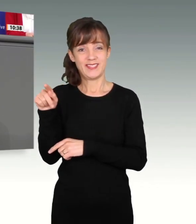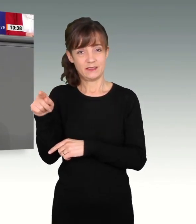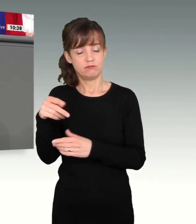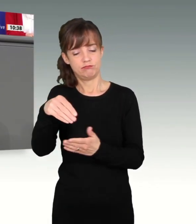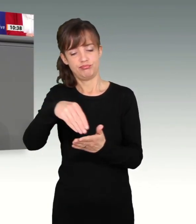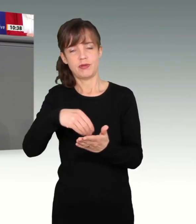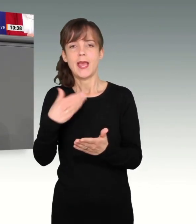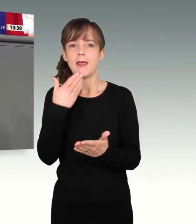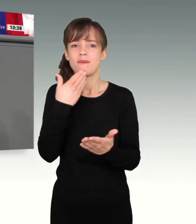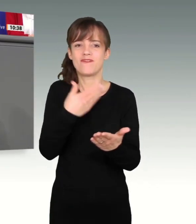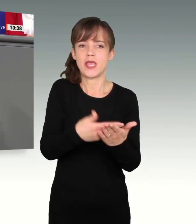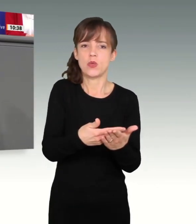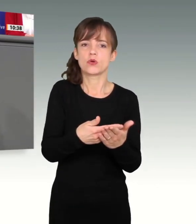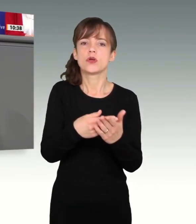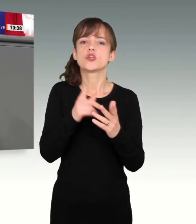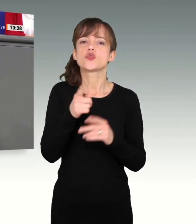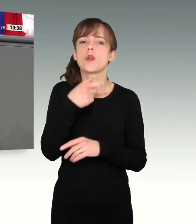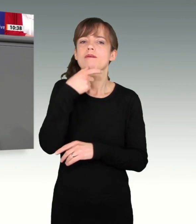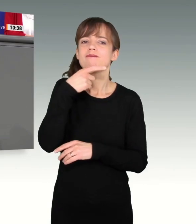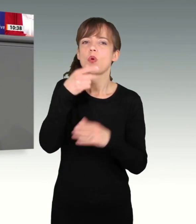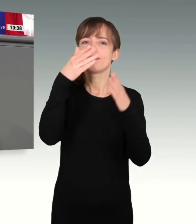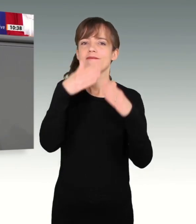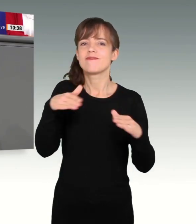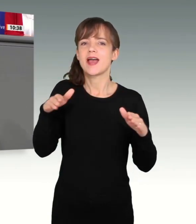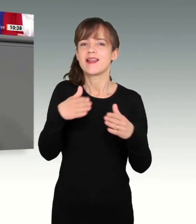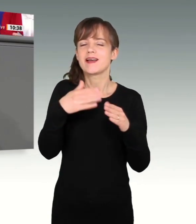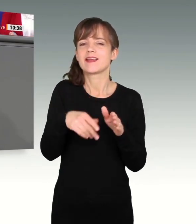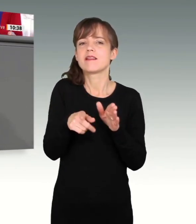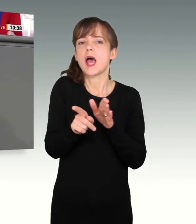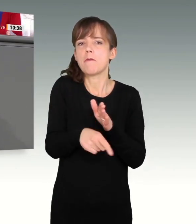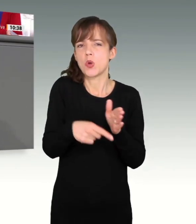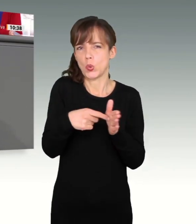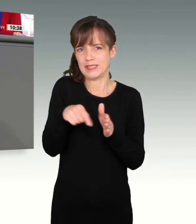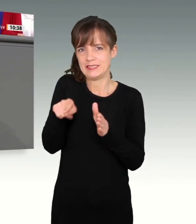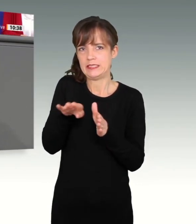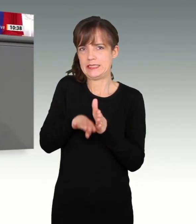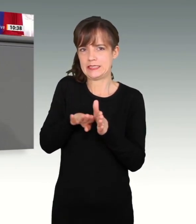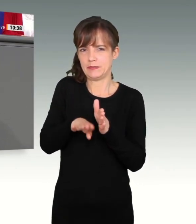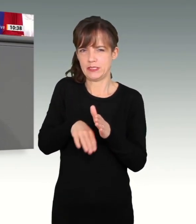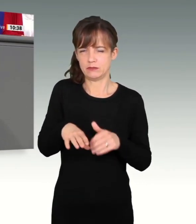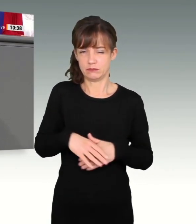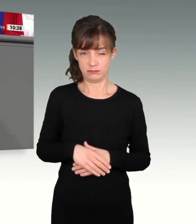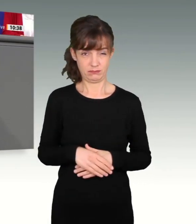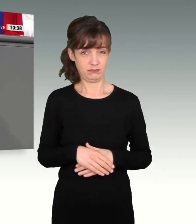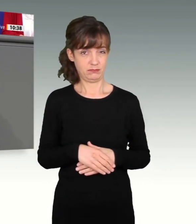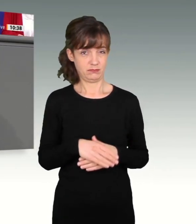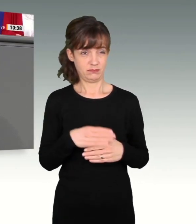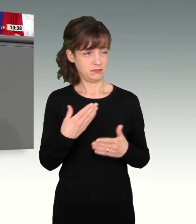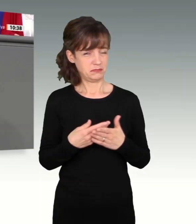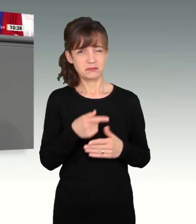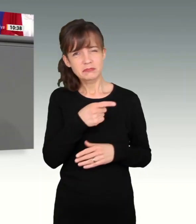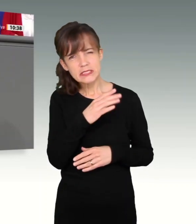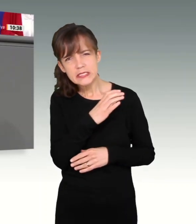Weihnachten zu verzichten, weil es diskriminierend sei. So viel zu Ihrer Christlichkeit und der